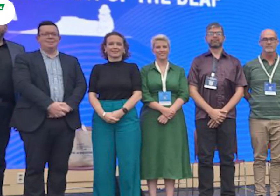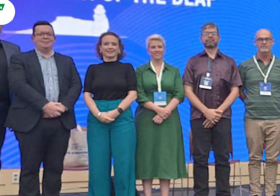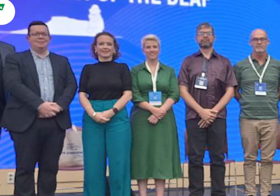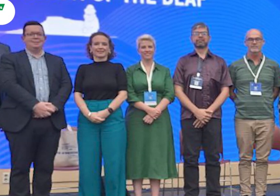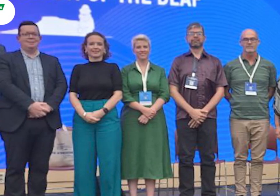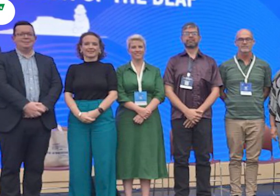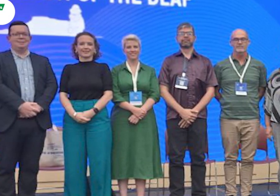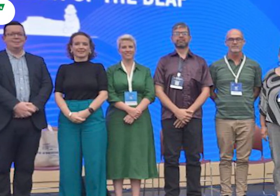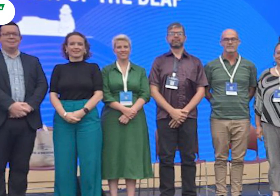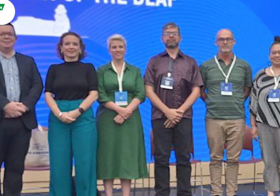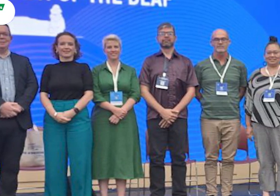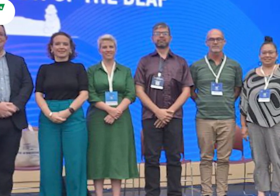Gracias por